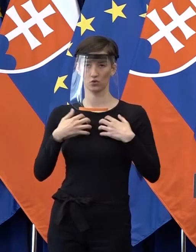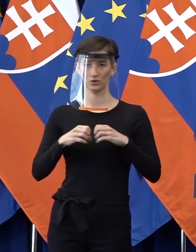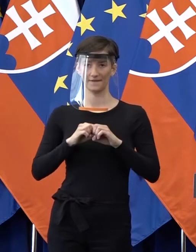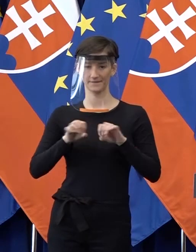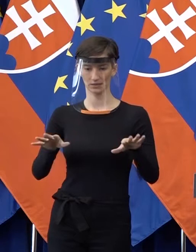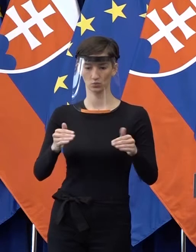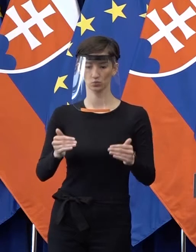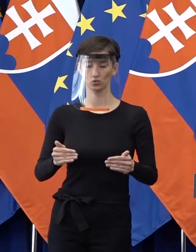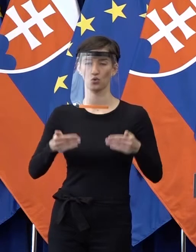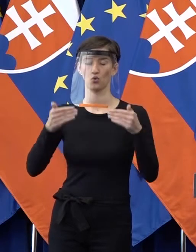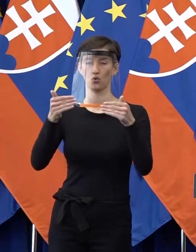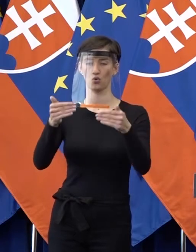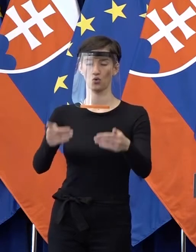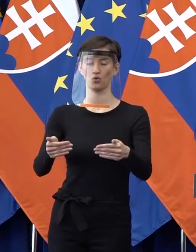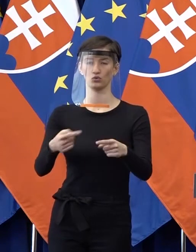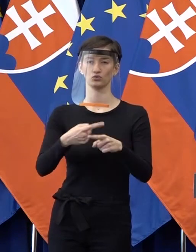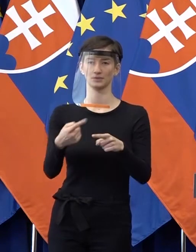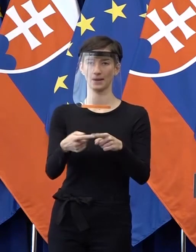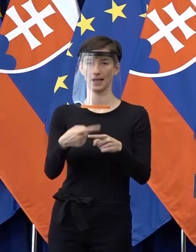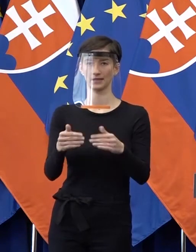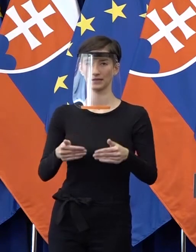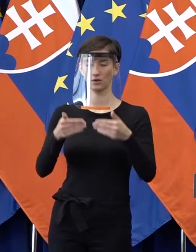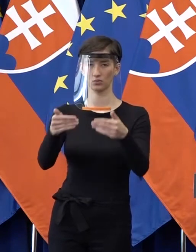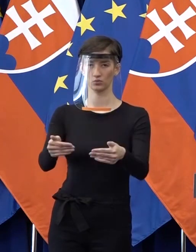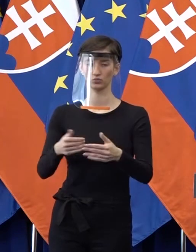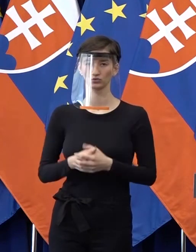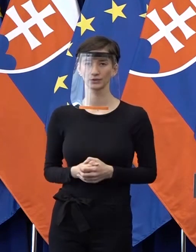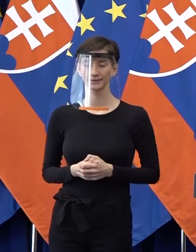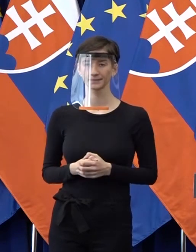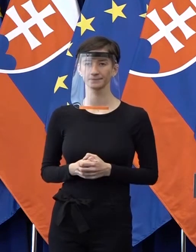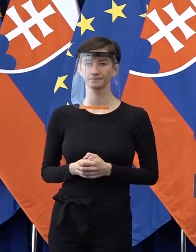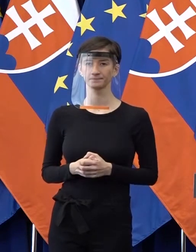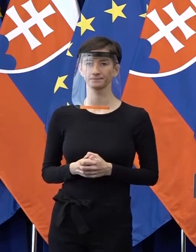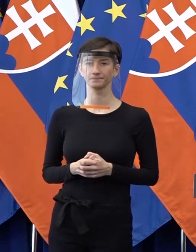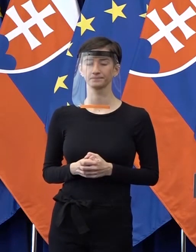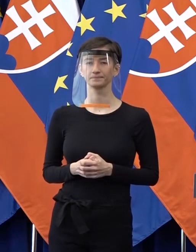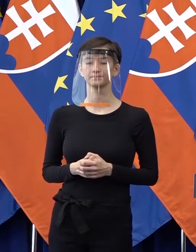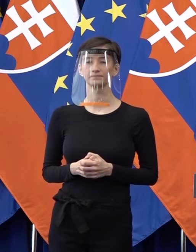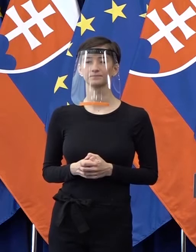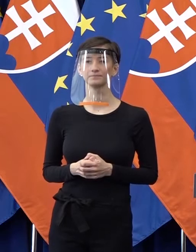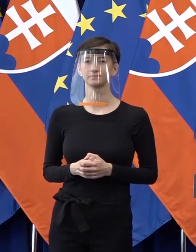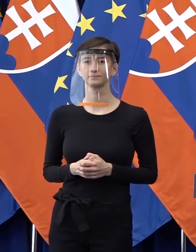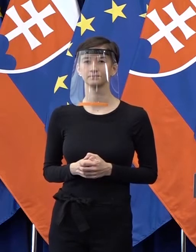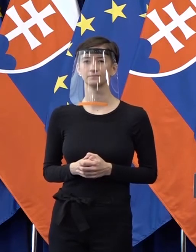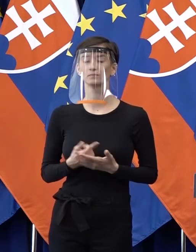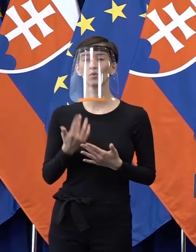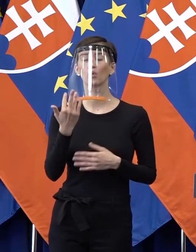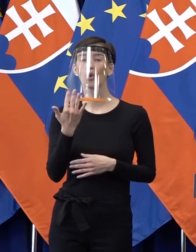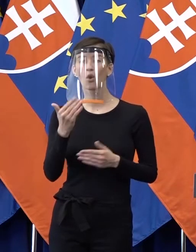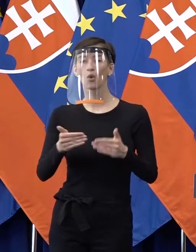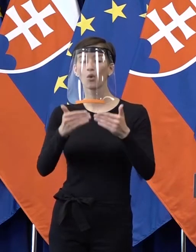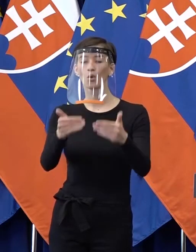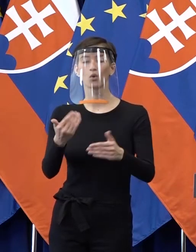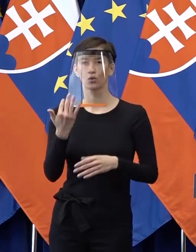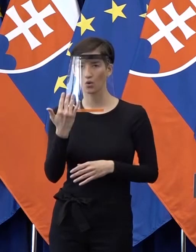žiadať o odklad splátok, týchto anointných leasingových splátok, o tri mesiace, a to